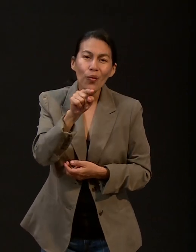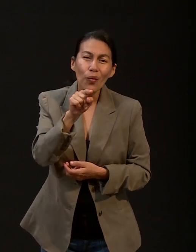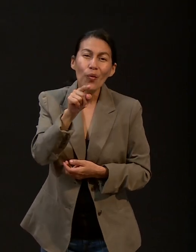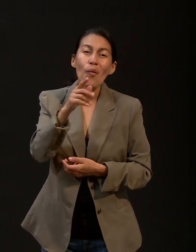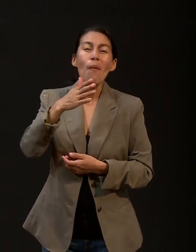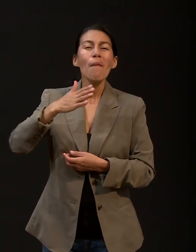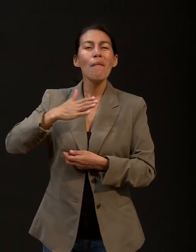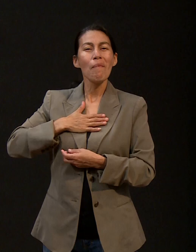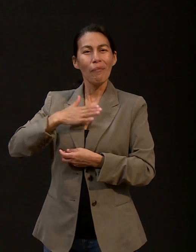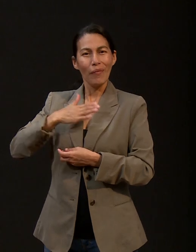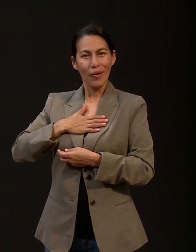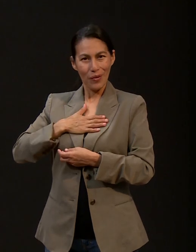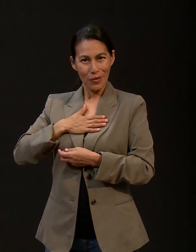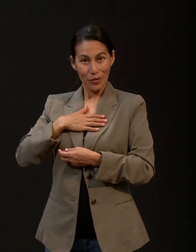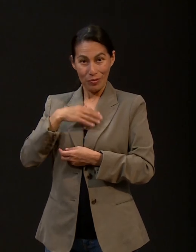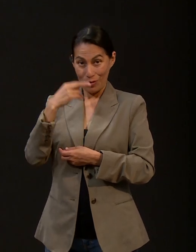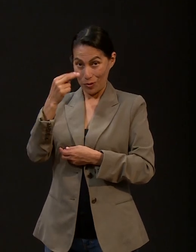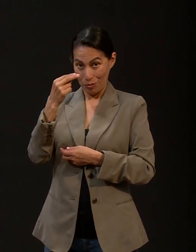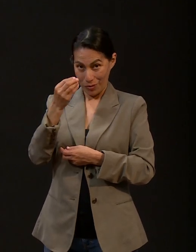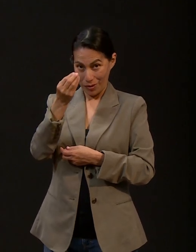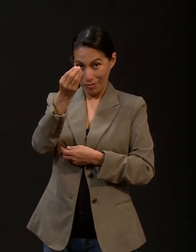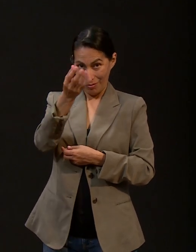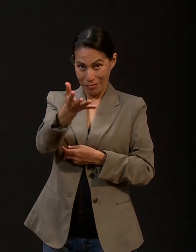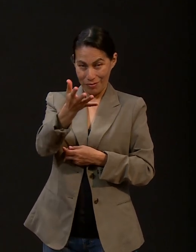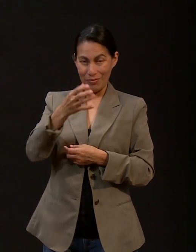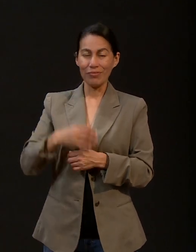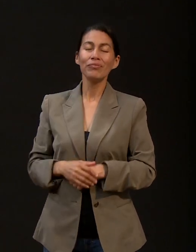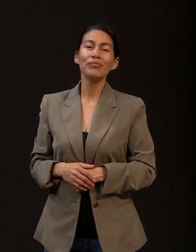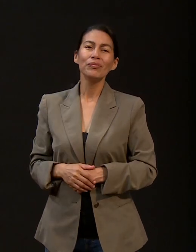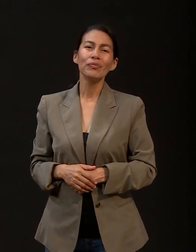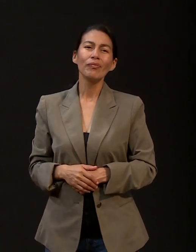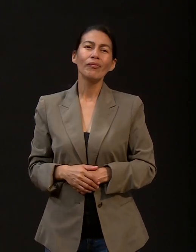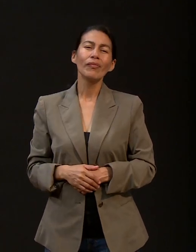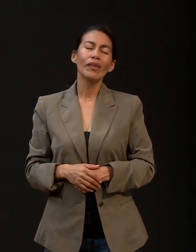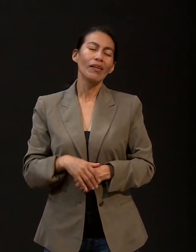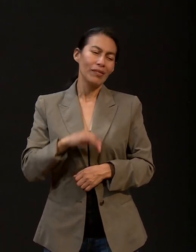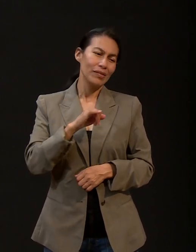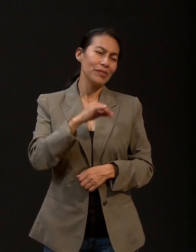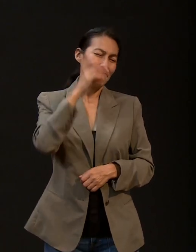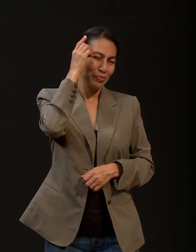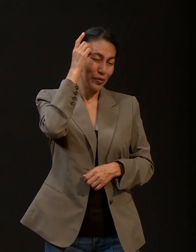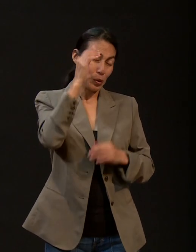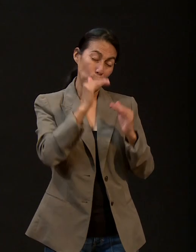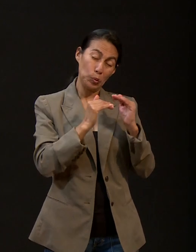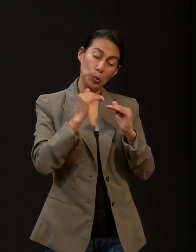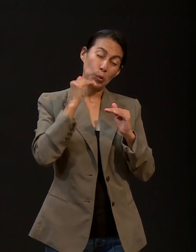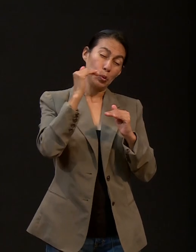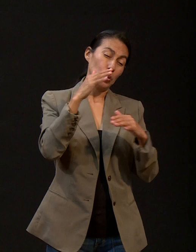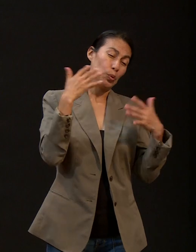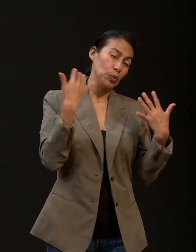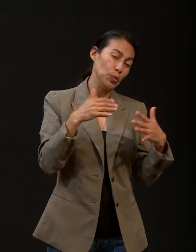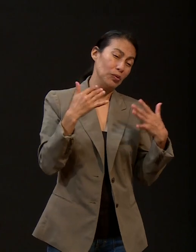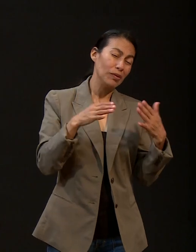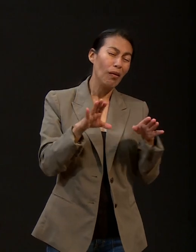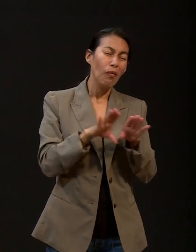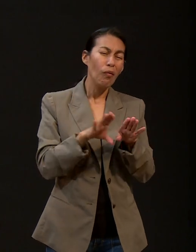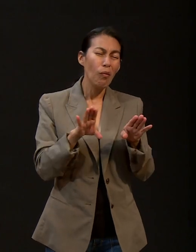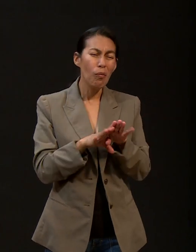que... Qué grande es Dios. Cómo olvidar las grandes cosas que Dios ha hecho,